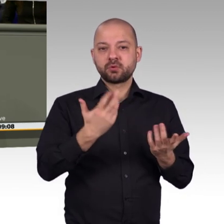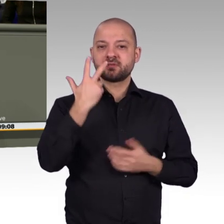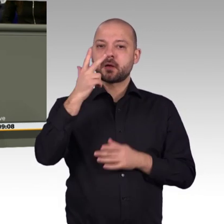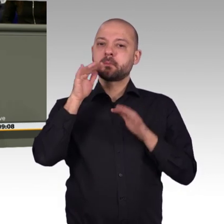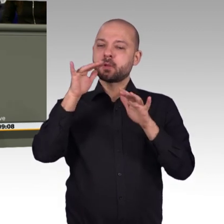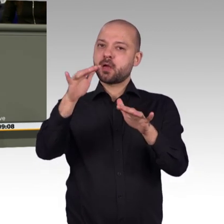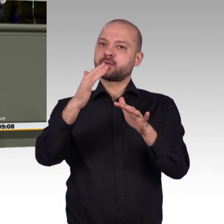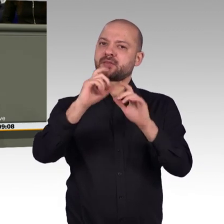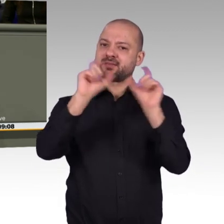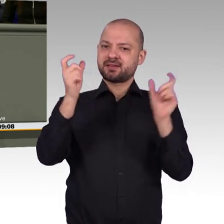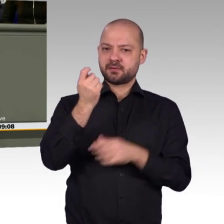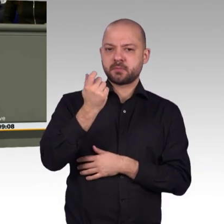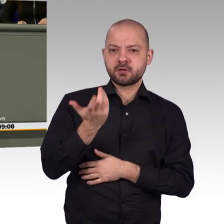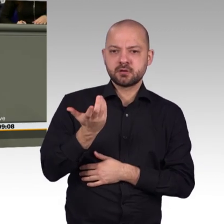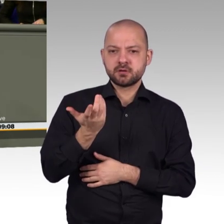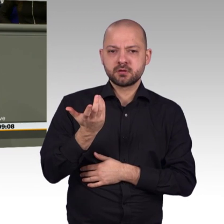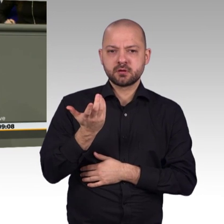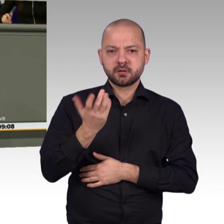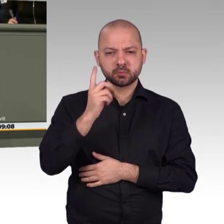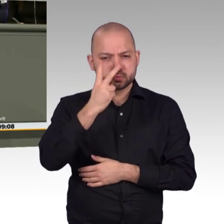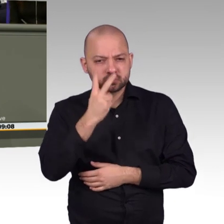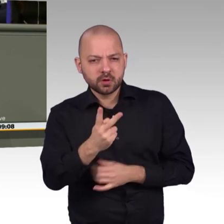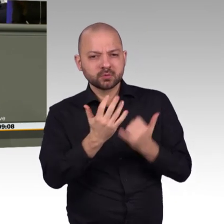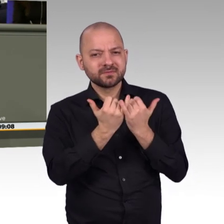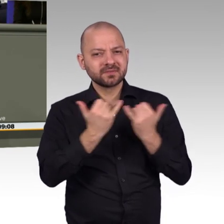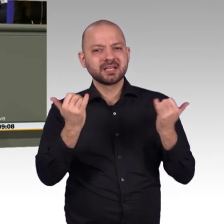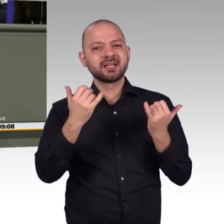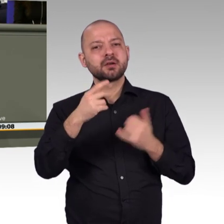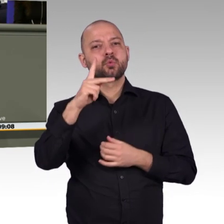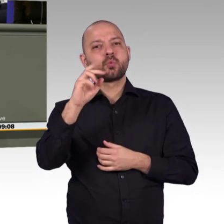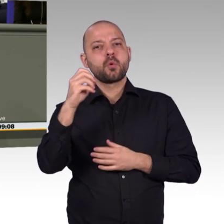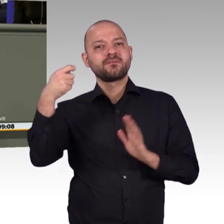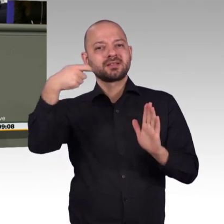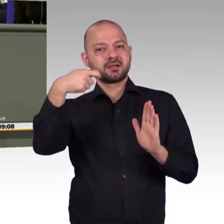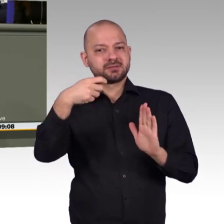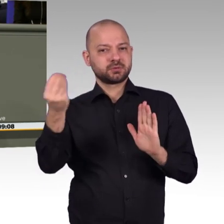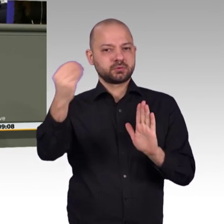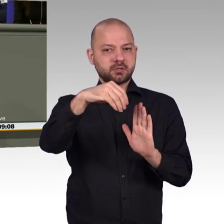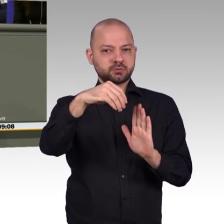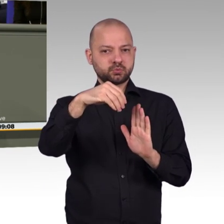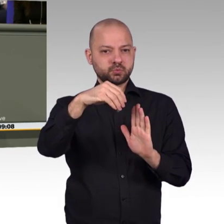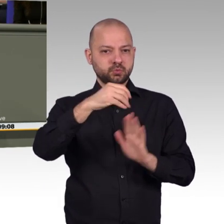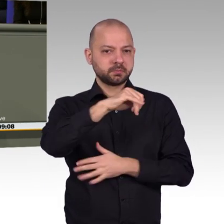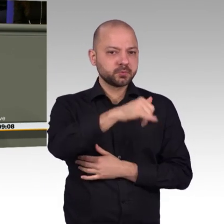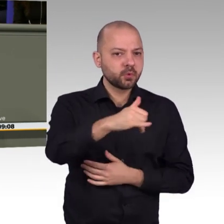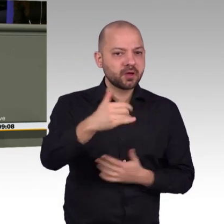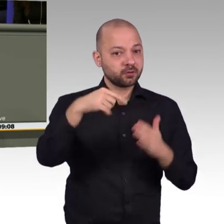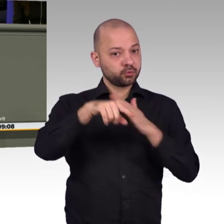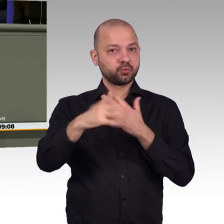ich darf an der Stelle auch schon mal einen Gruß nach Heidelberg schicken, an die Forscherinnen und Forscher, die jetzt auch dafür sorgen, dass Brustkrebs beispielsweise